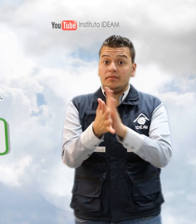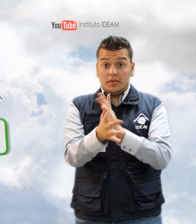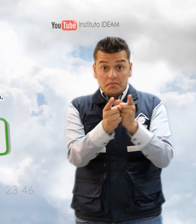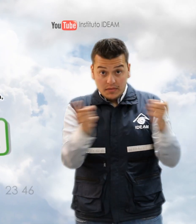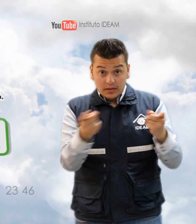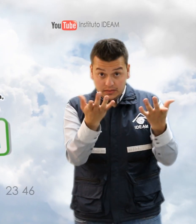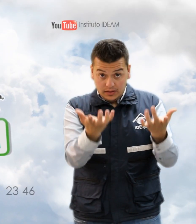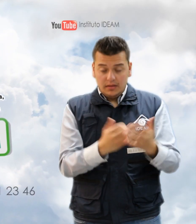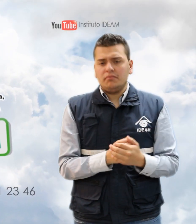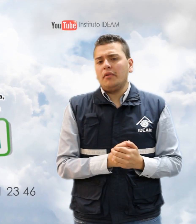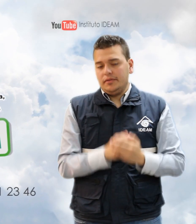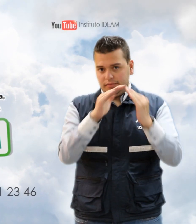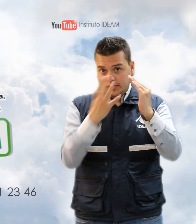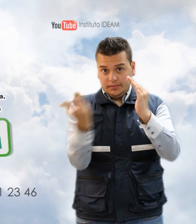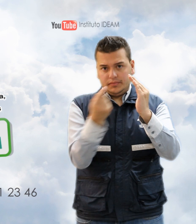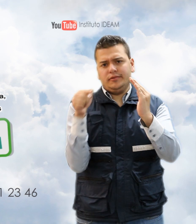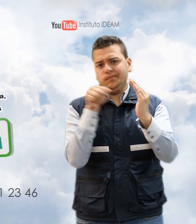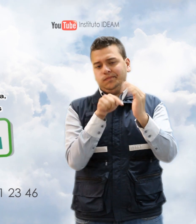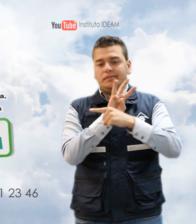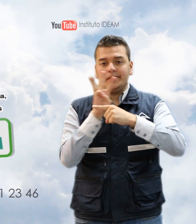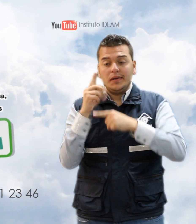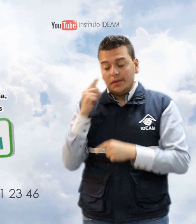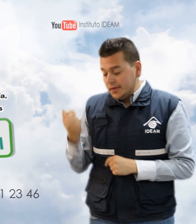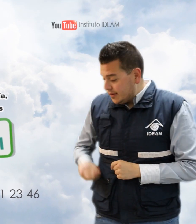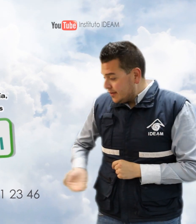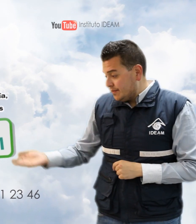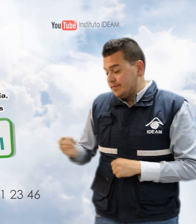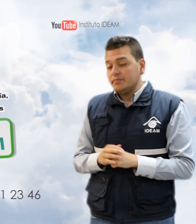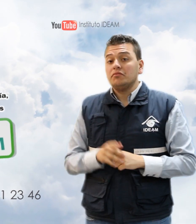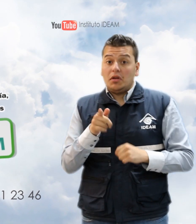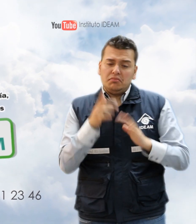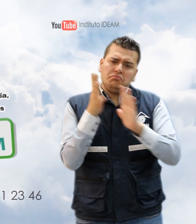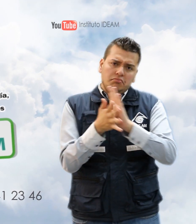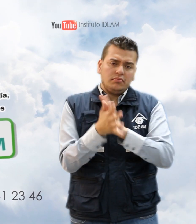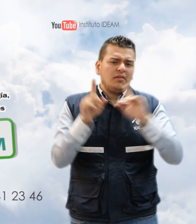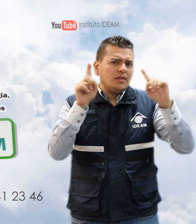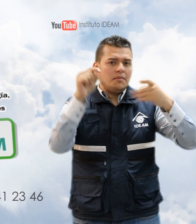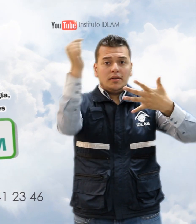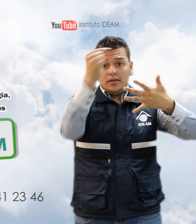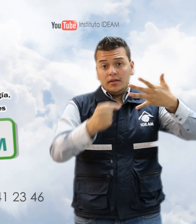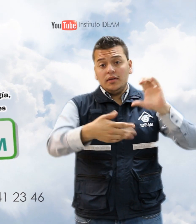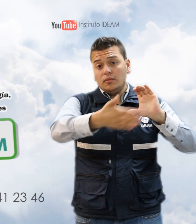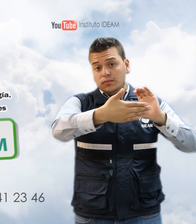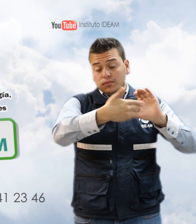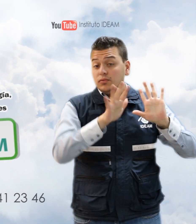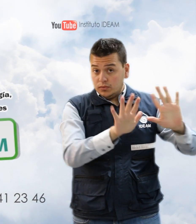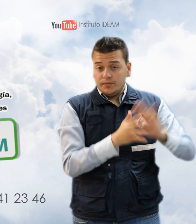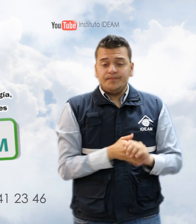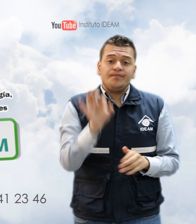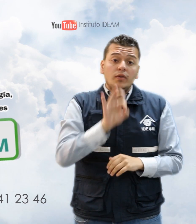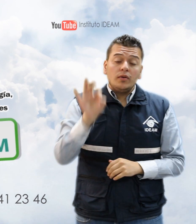que para mayor información usted puede ingresar a la página de internet www.ideam.gov.com en la sección pronósticos y alertas o